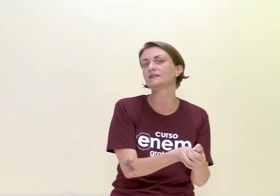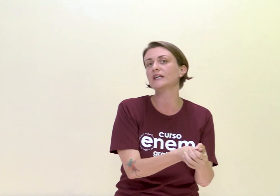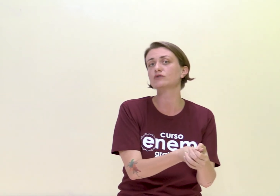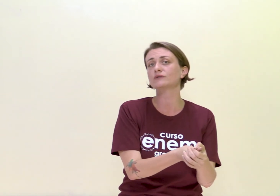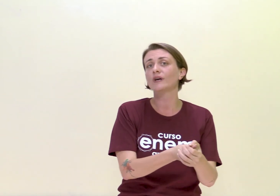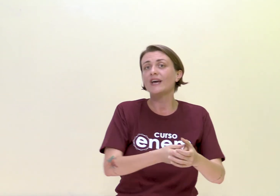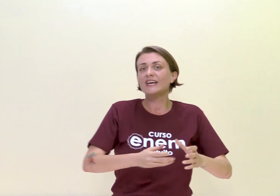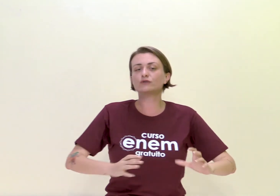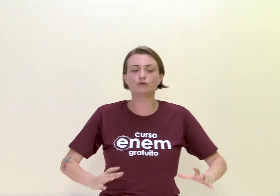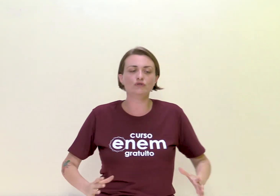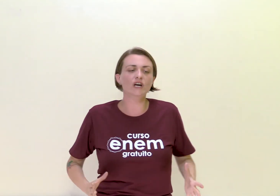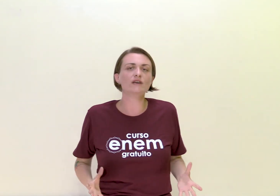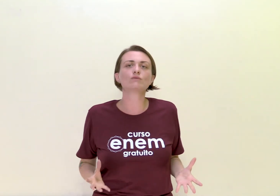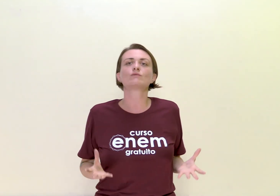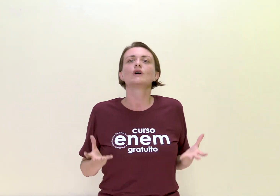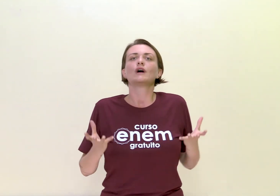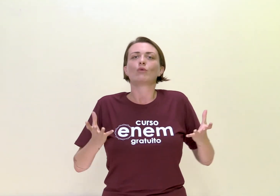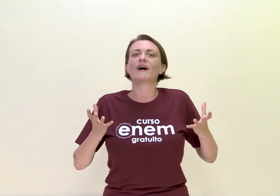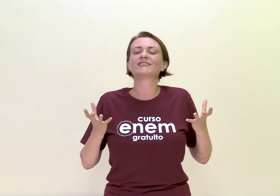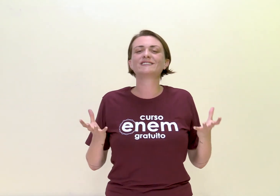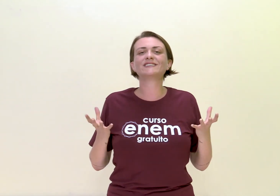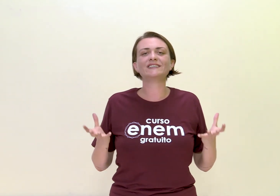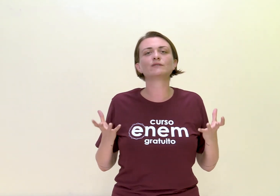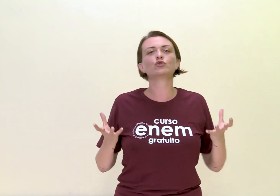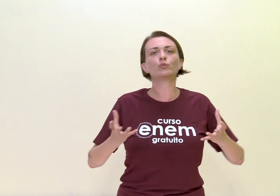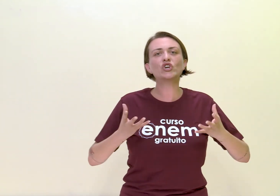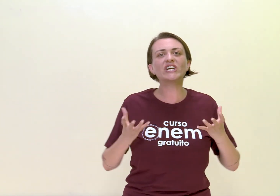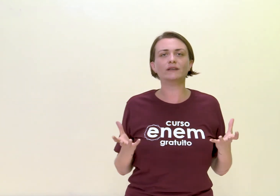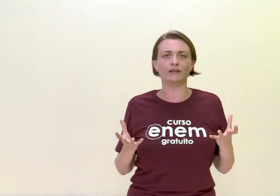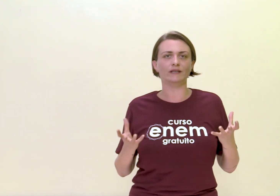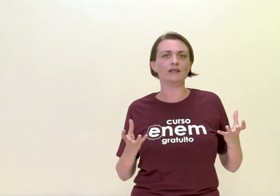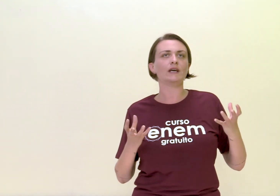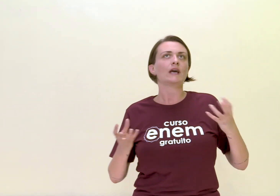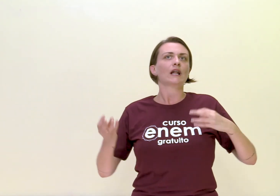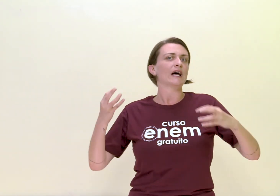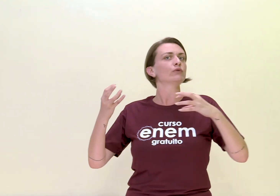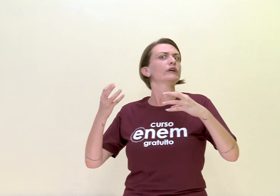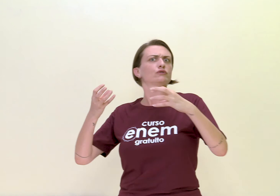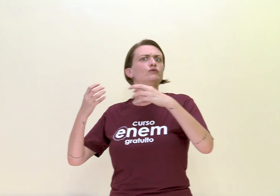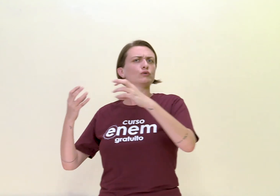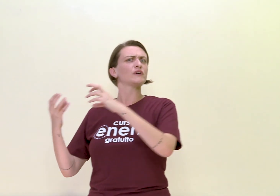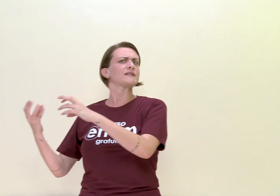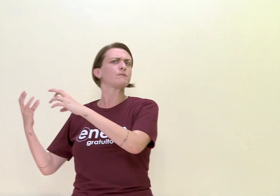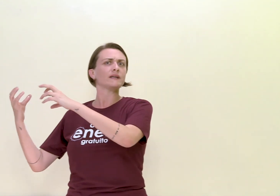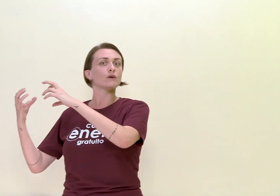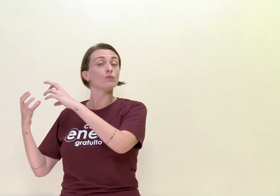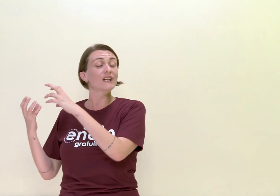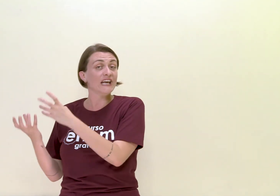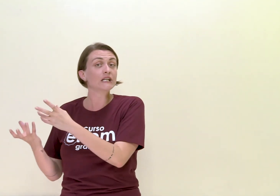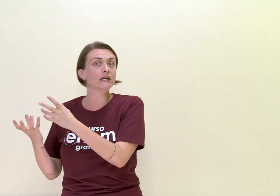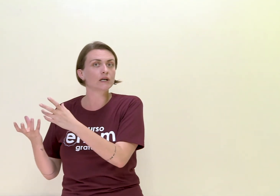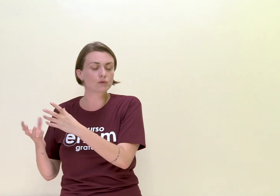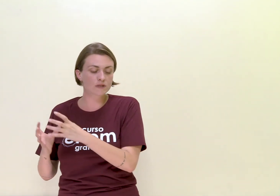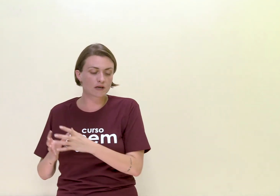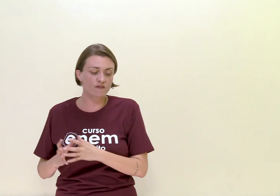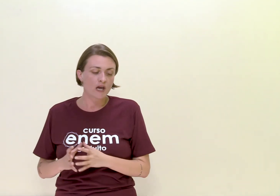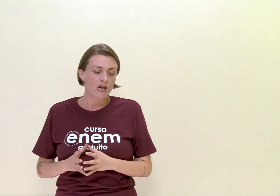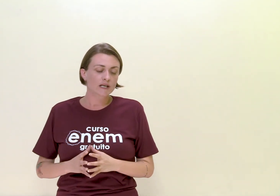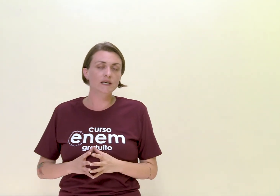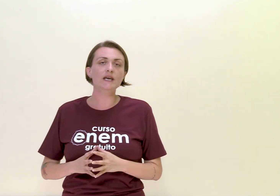índios e surge aí uma resistência muito bonita que lá no Rio Grande do Sul se respeita como lenda, inclusive, que